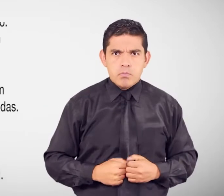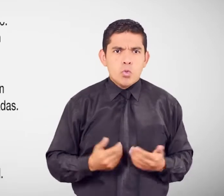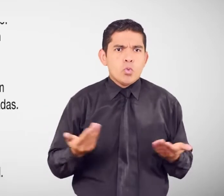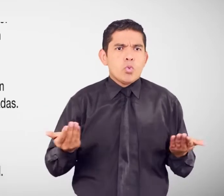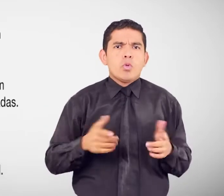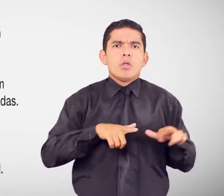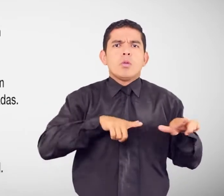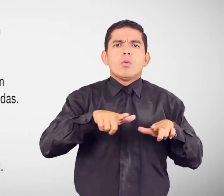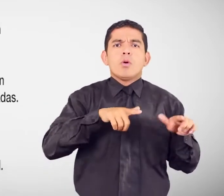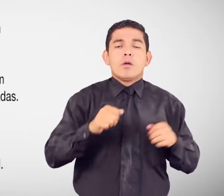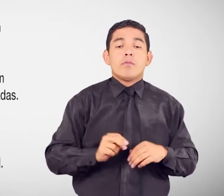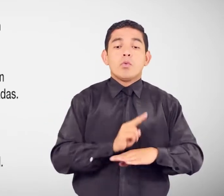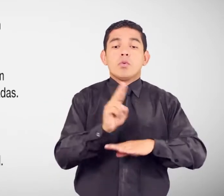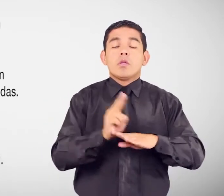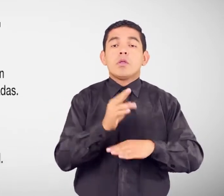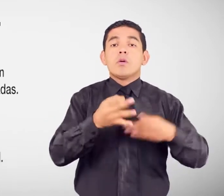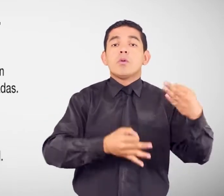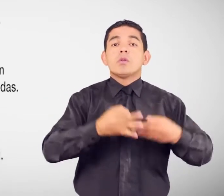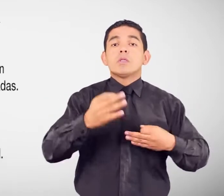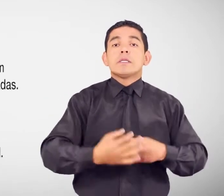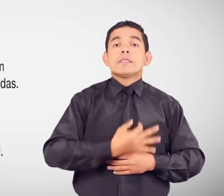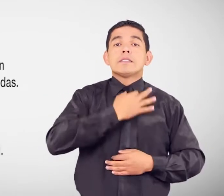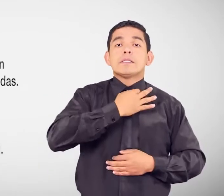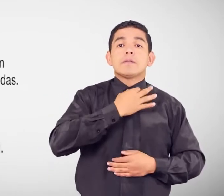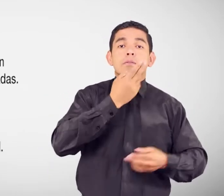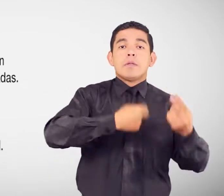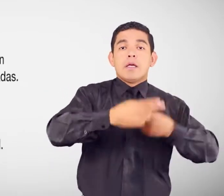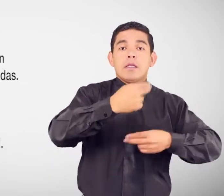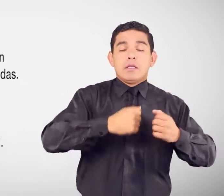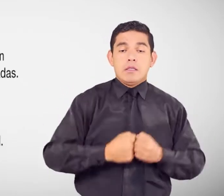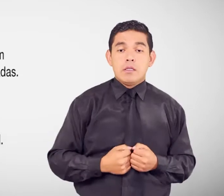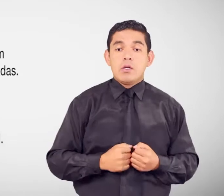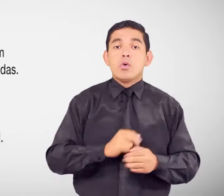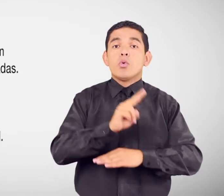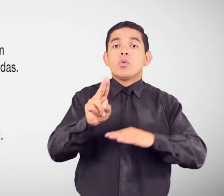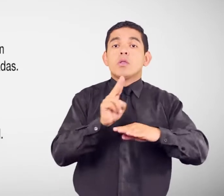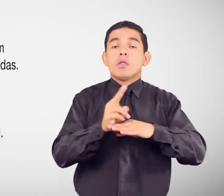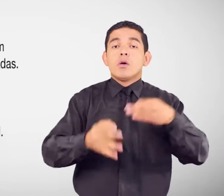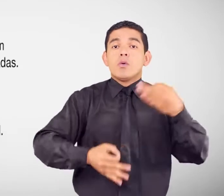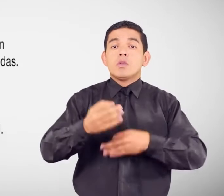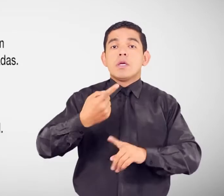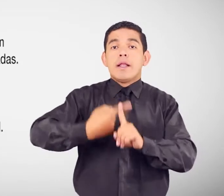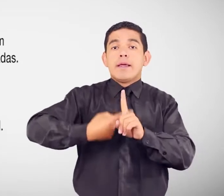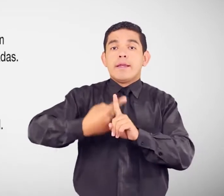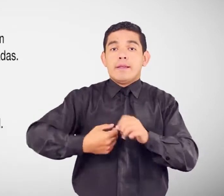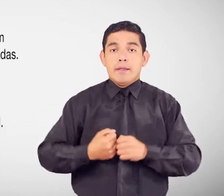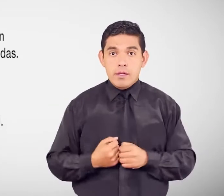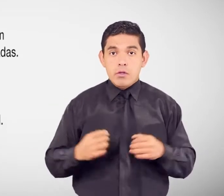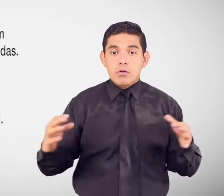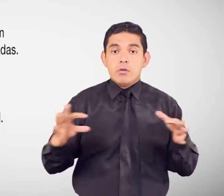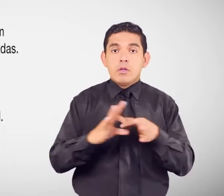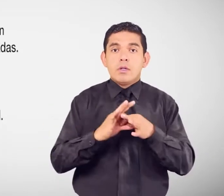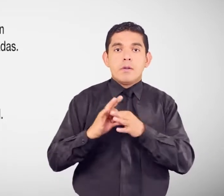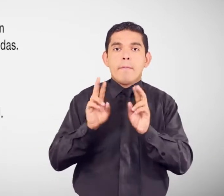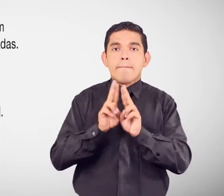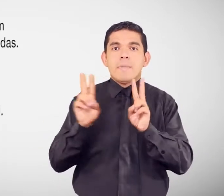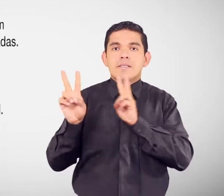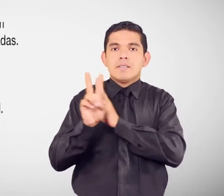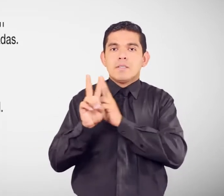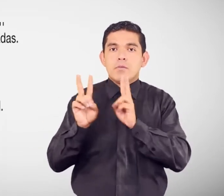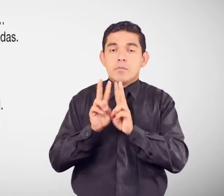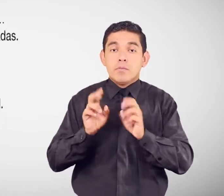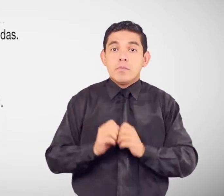acudir? Unidad judicial de lo civil y mercantil Unidad judicial de inquilinato y relaciones vecinales